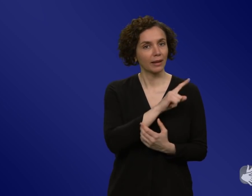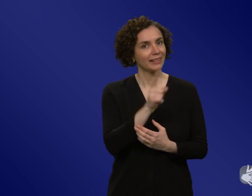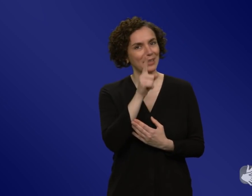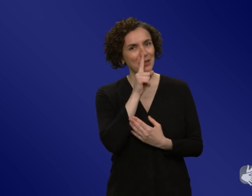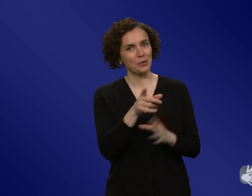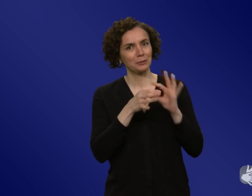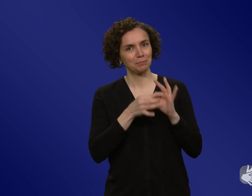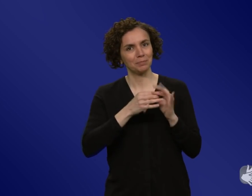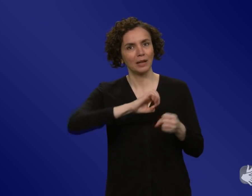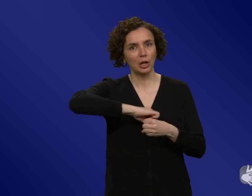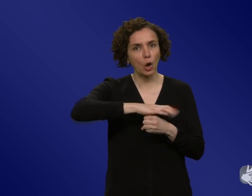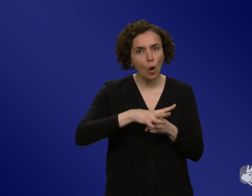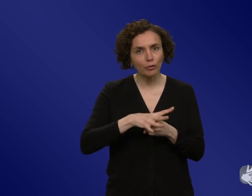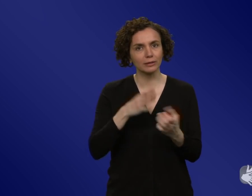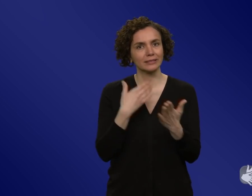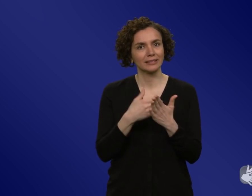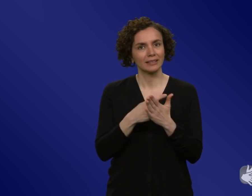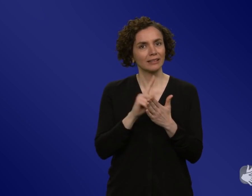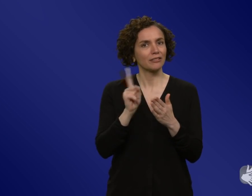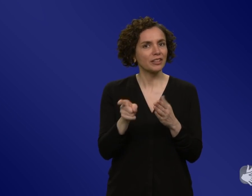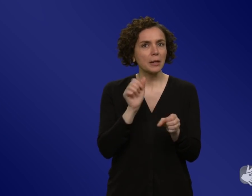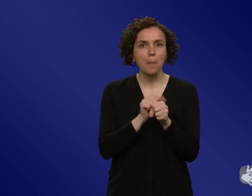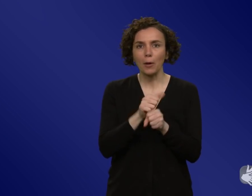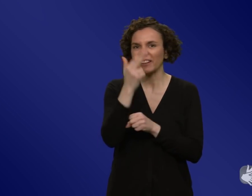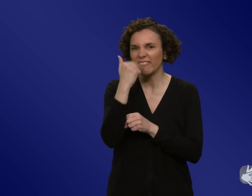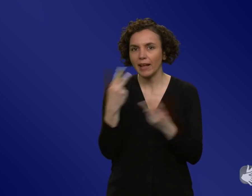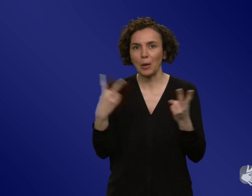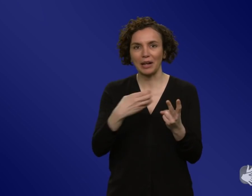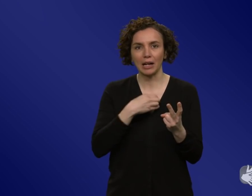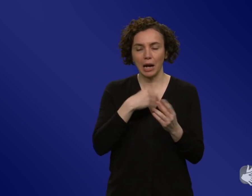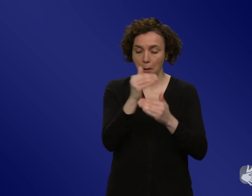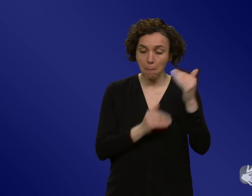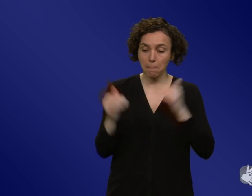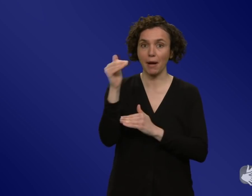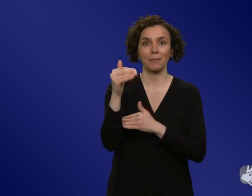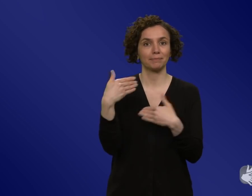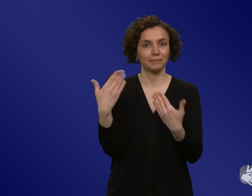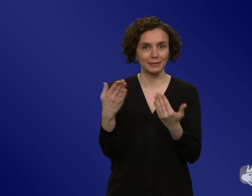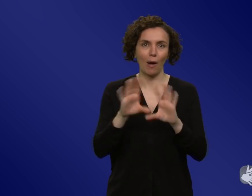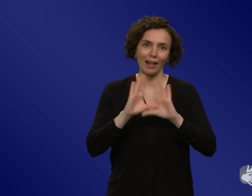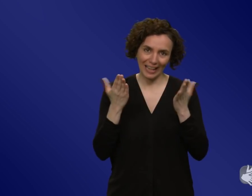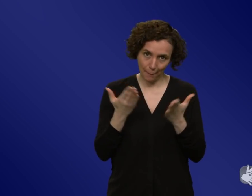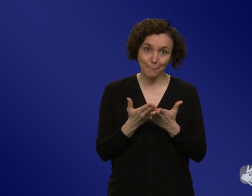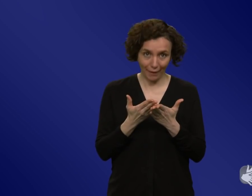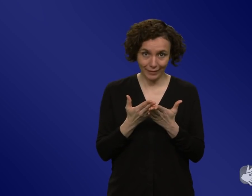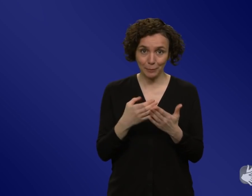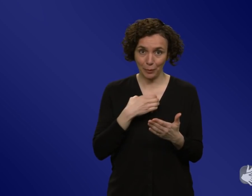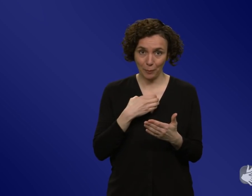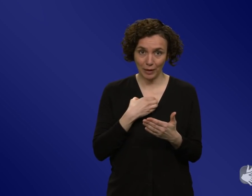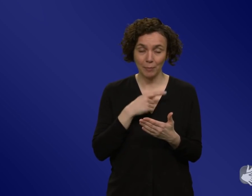exponentiell sich verschlimmernde Fehler oder so, das ein genereller Thema und wird auch bei der Klimakommunikation wichtig. Und ich glaube, es gibt einfach auch so